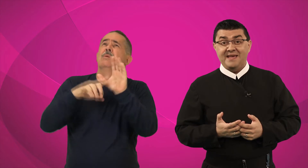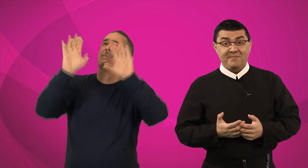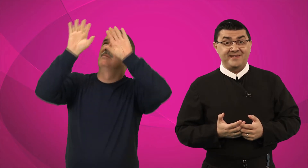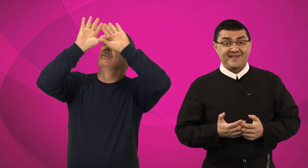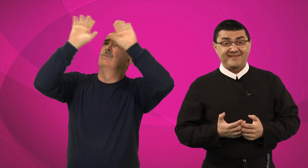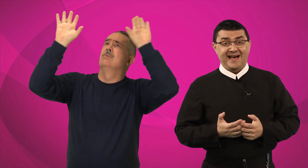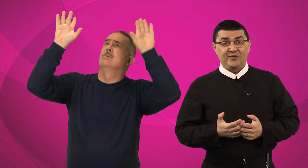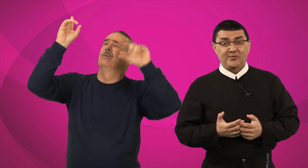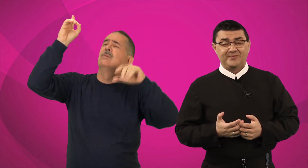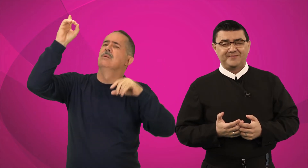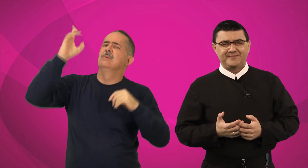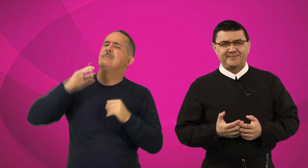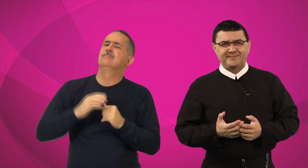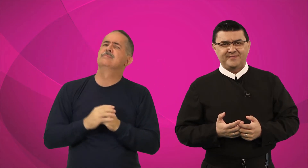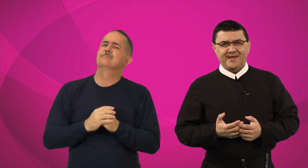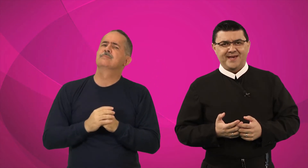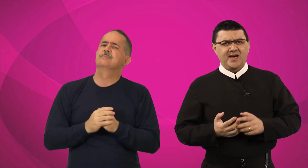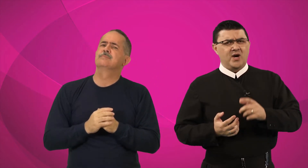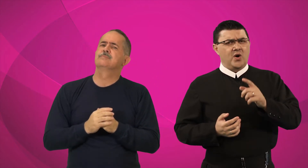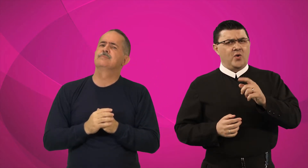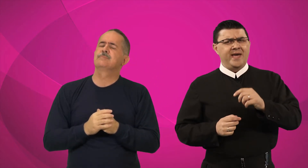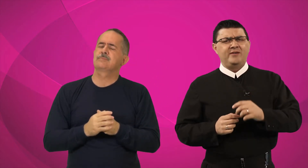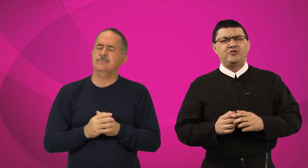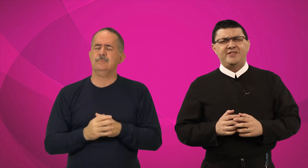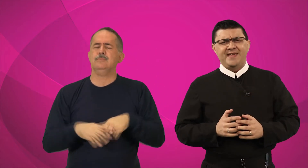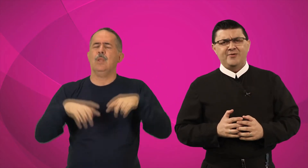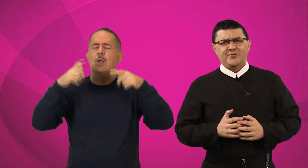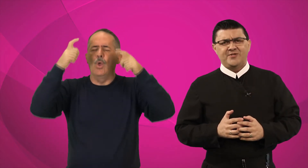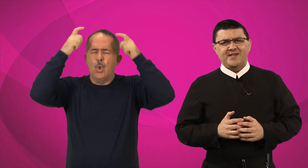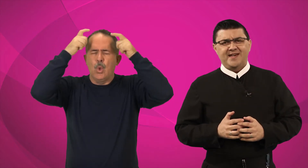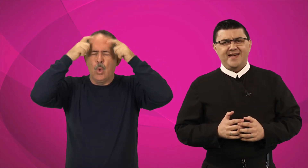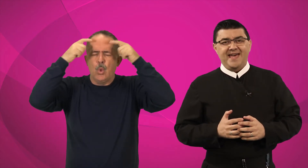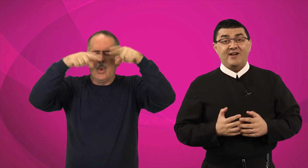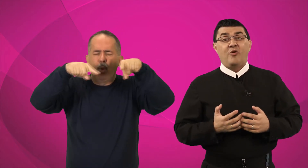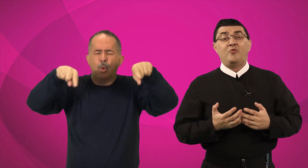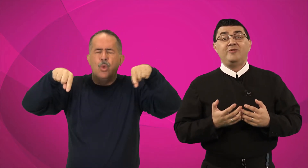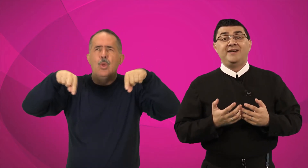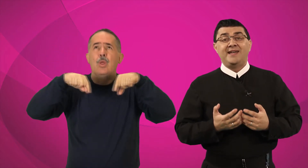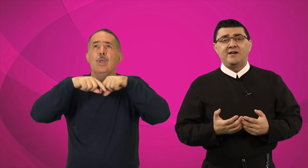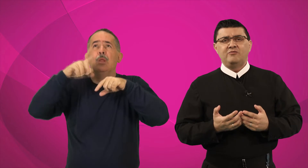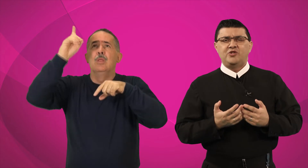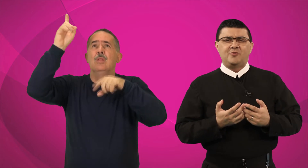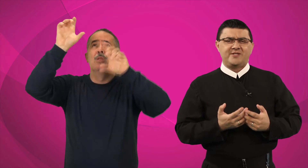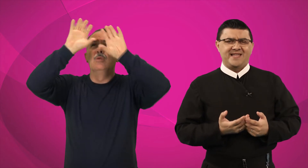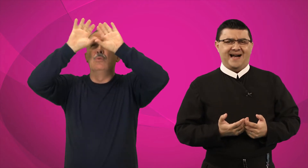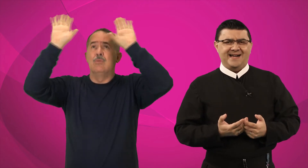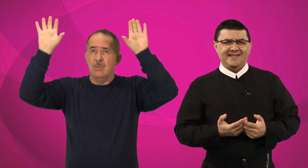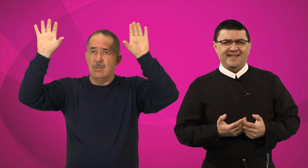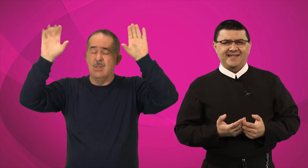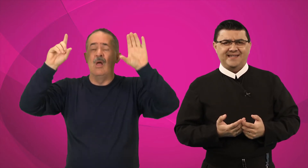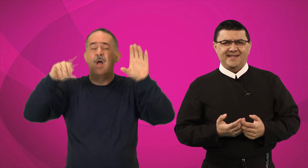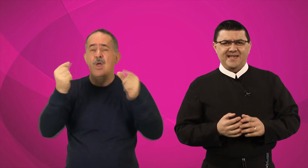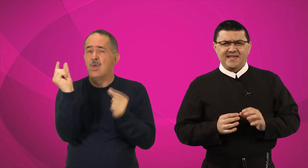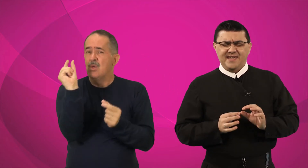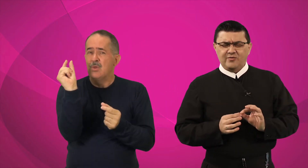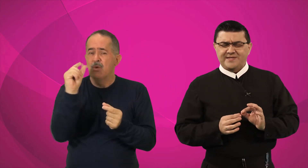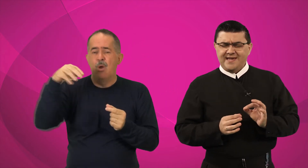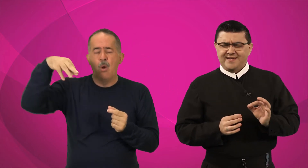representá-lo? O reino de Deus é como um grão de mostarda, que ao ser